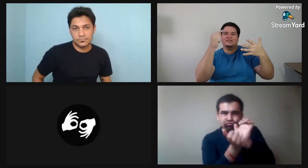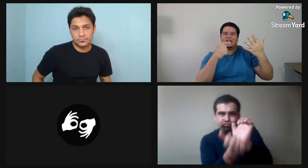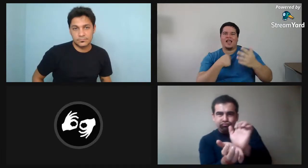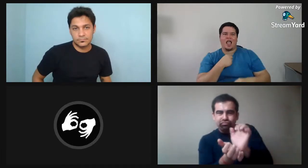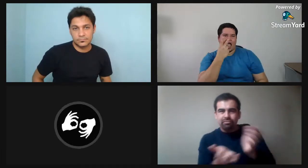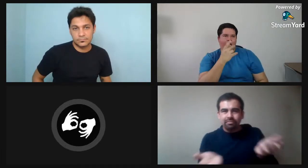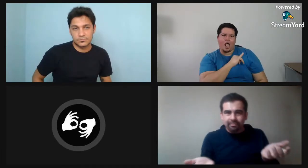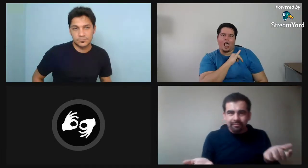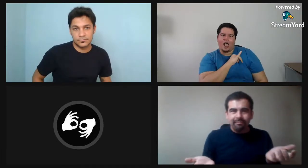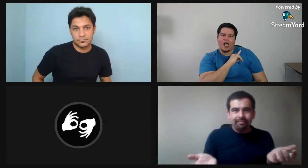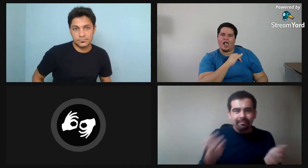dibujando